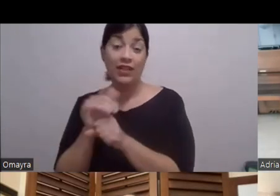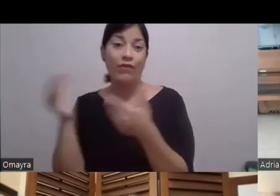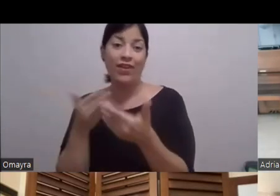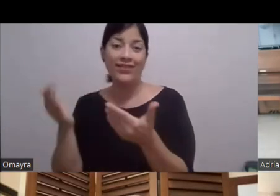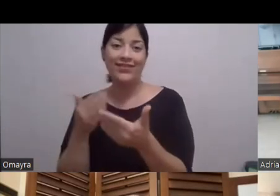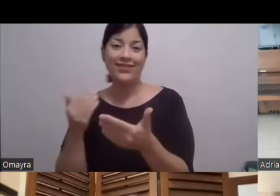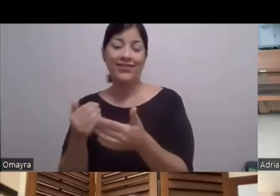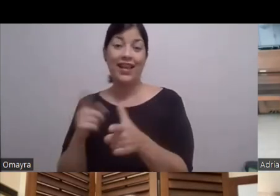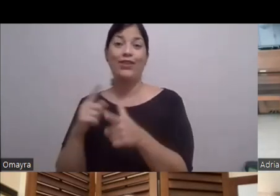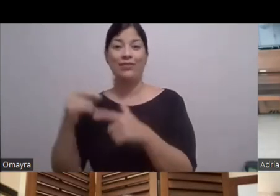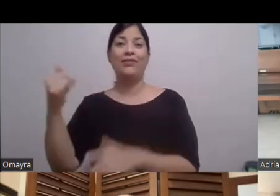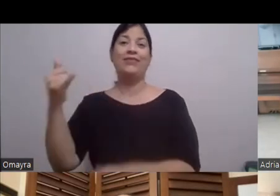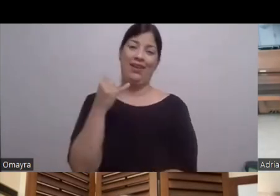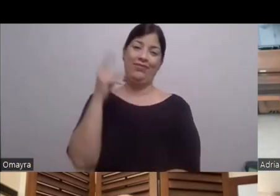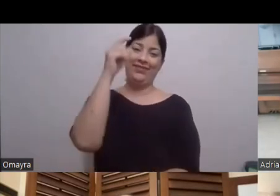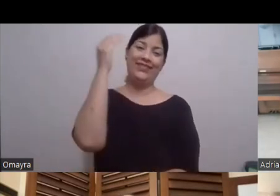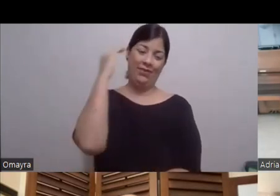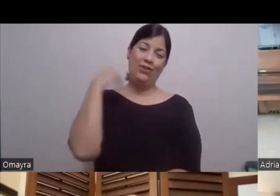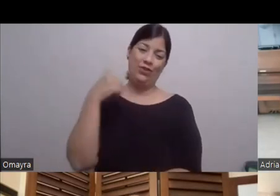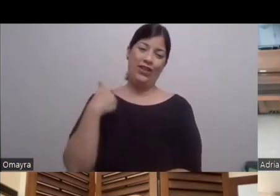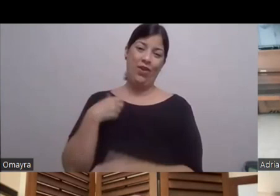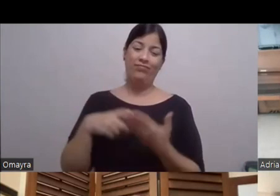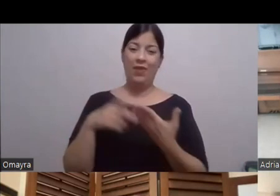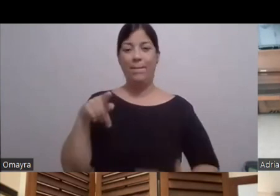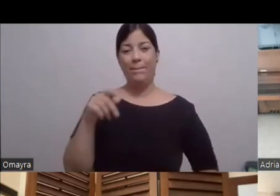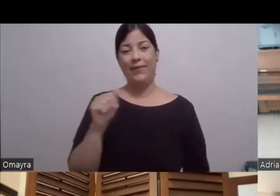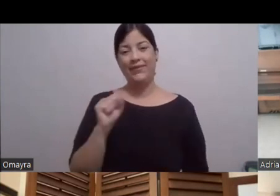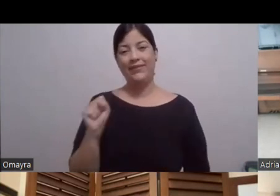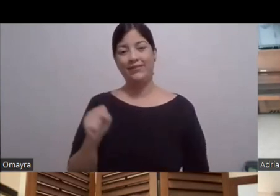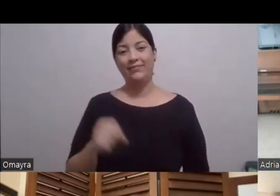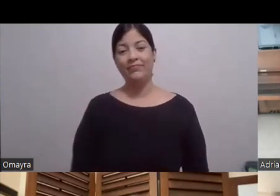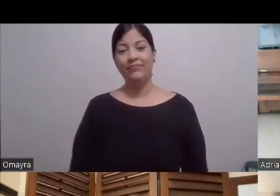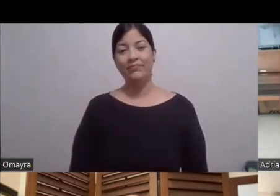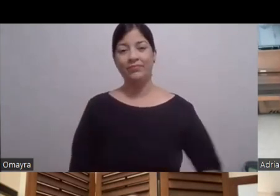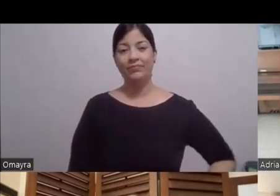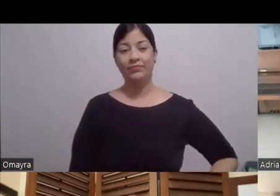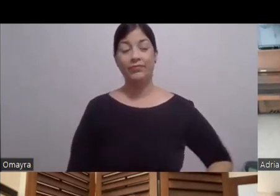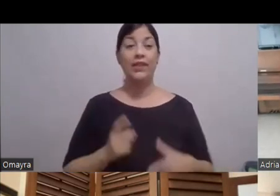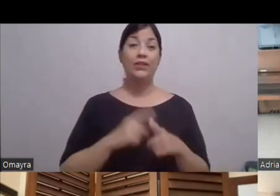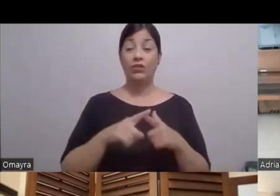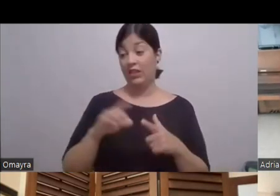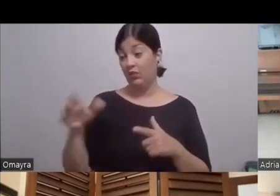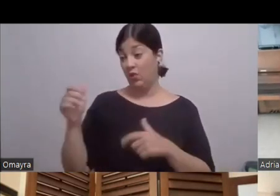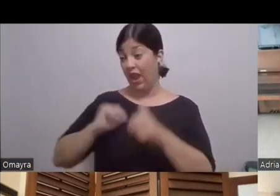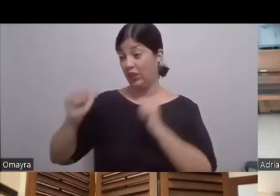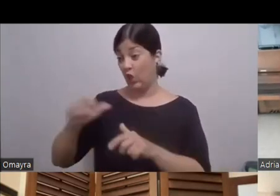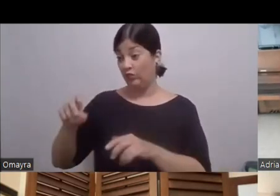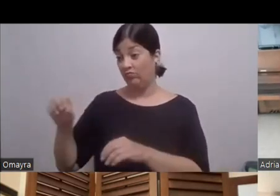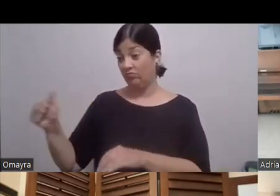llaman a mí Porque sabían Que yo tenía pasaporte Y a ese actor Lo movieron para otro personaje También importante Entonces así jugaron Y yo dije Bueno, lo